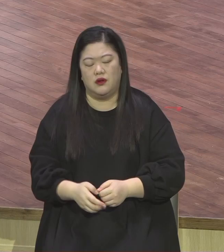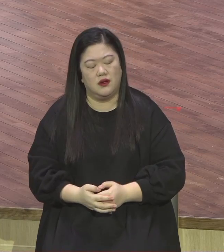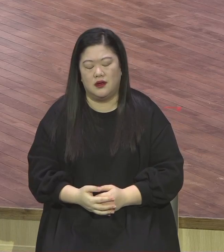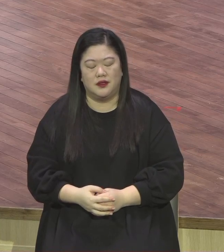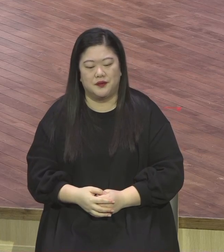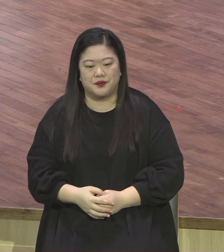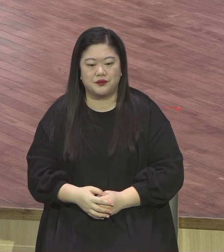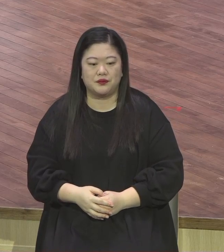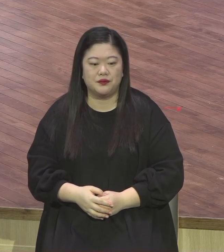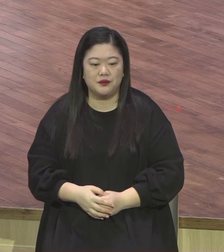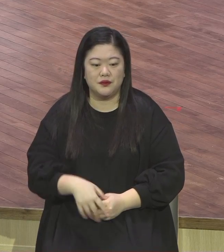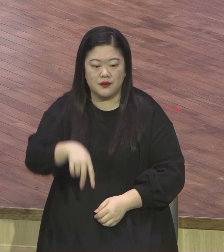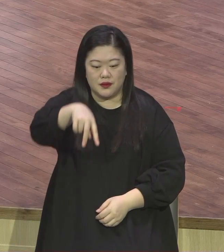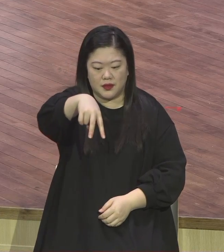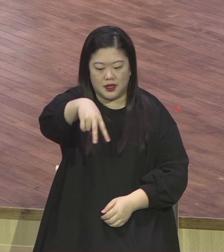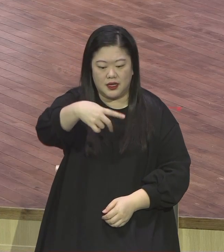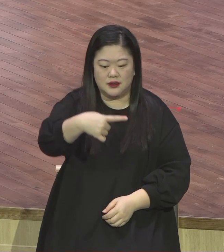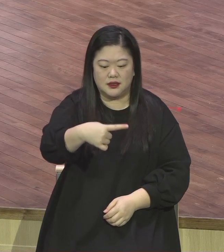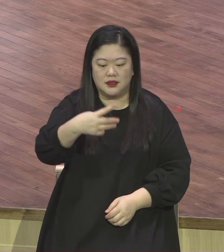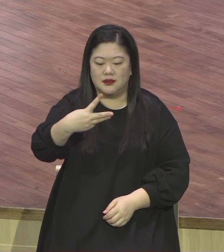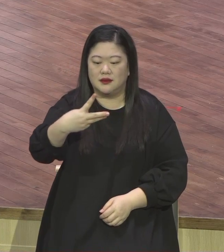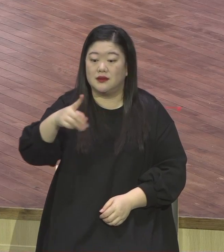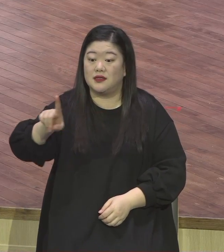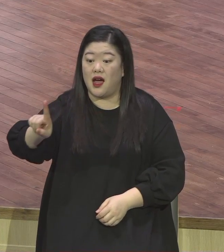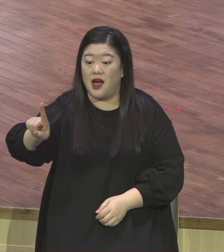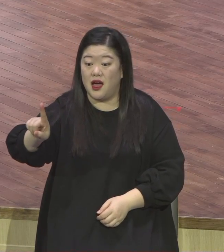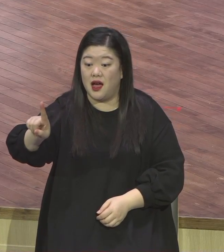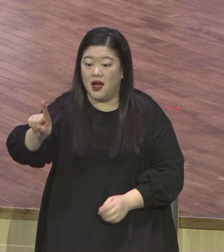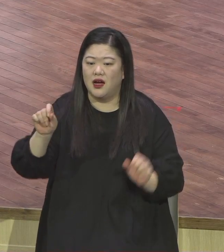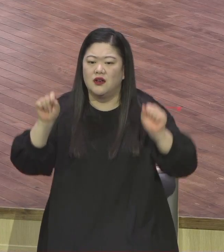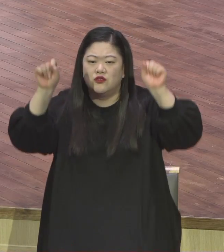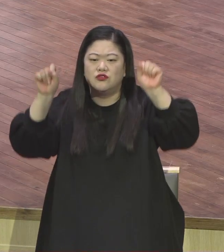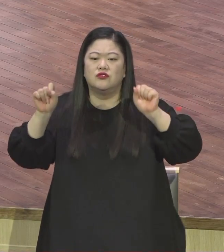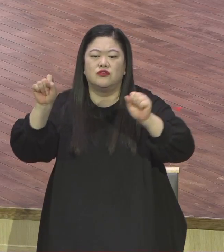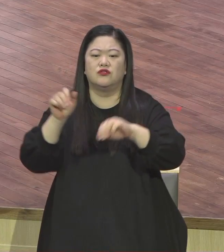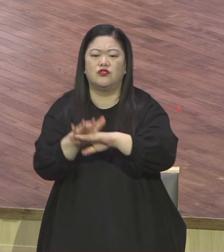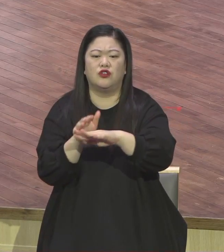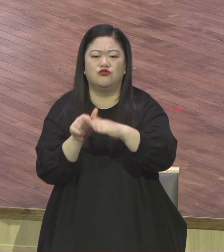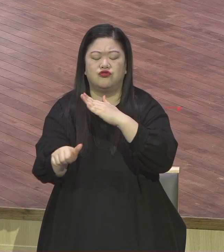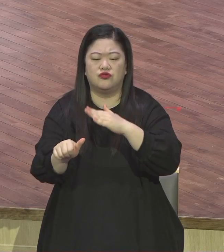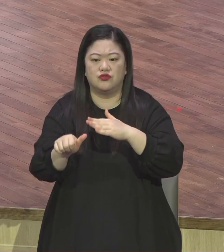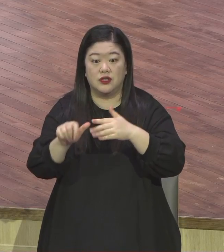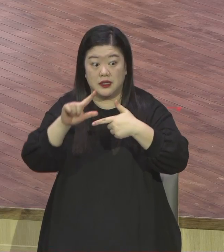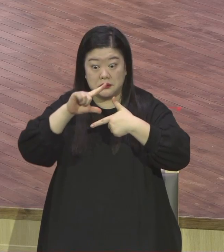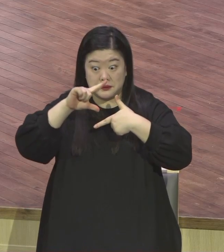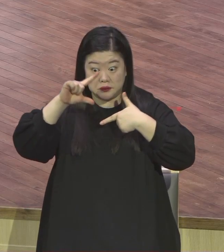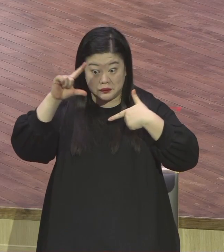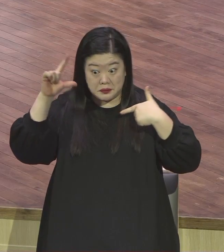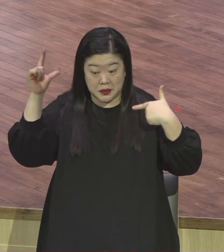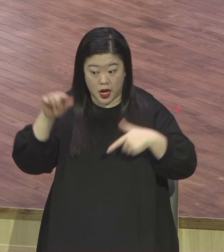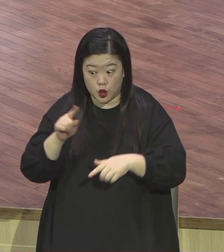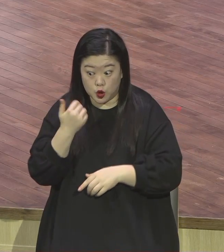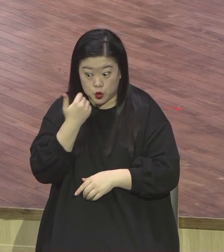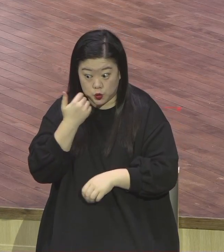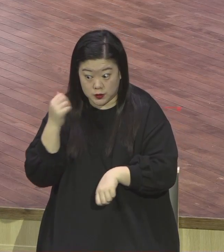잘하는 그 아이 중심으로 경기를 운영하기 때문에 운동 잘하는 그 아이는 그